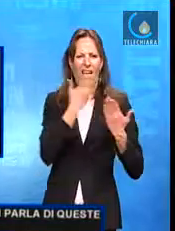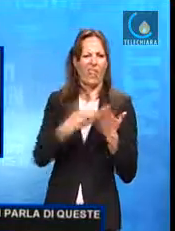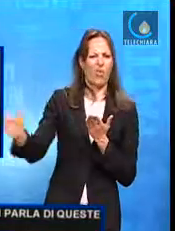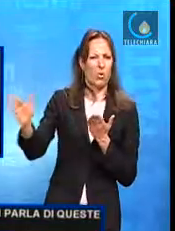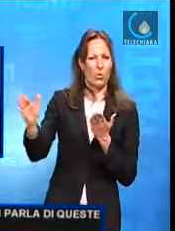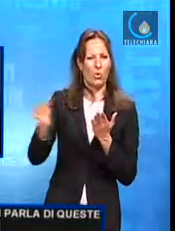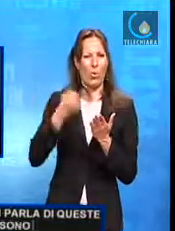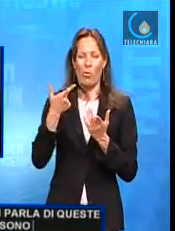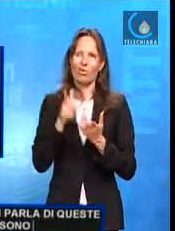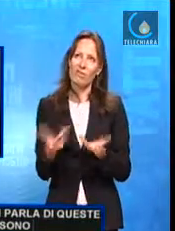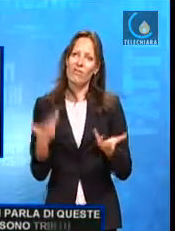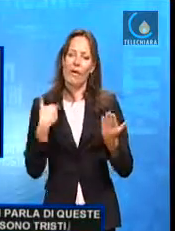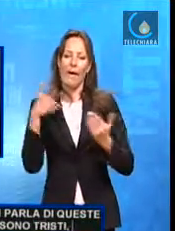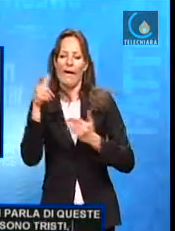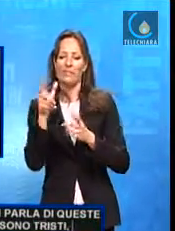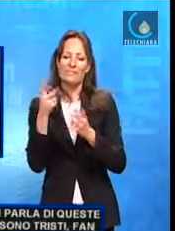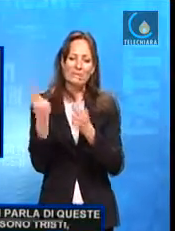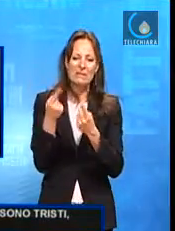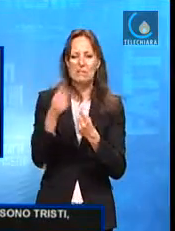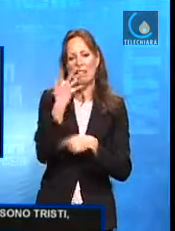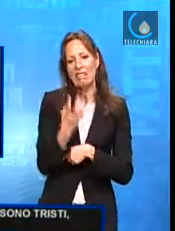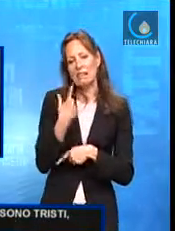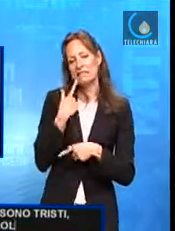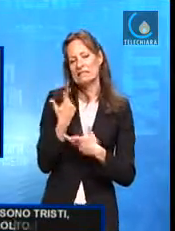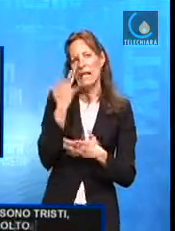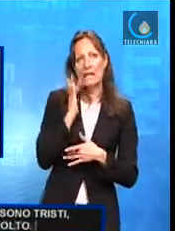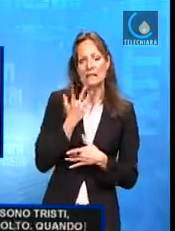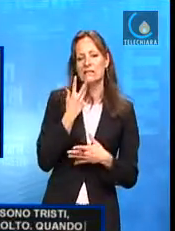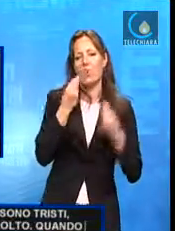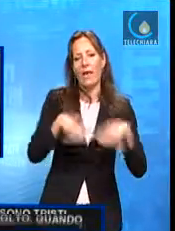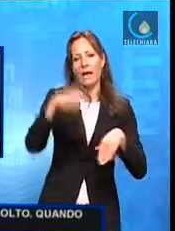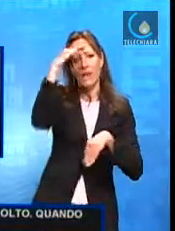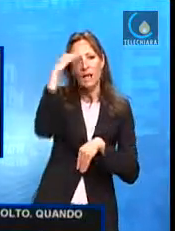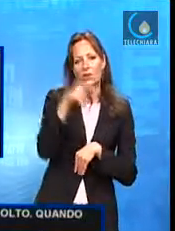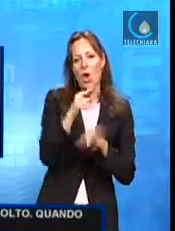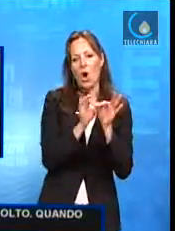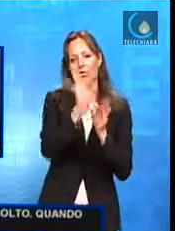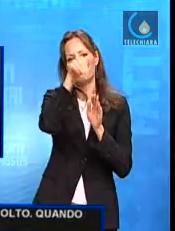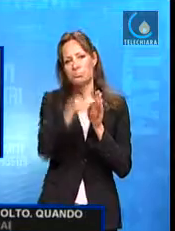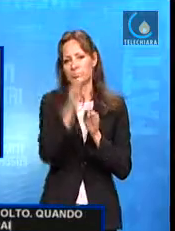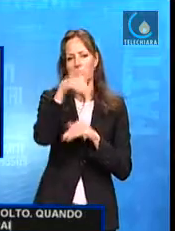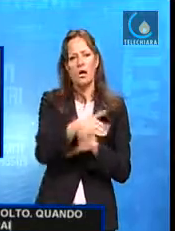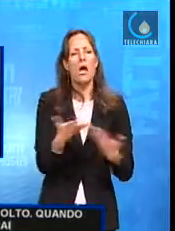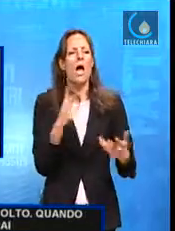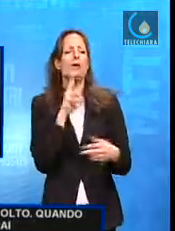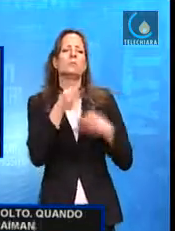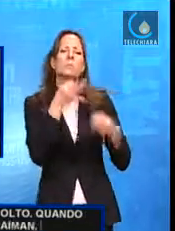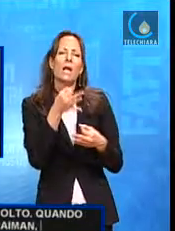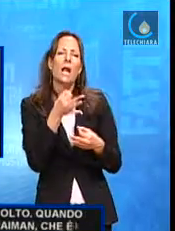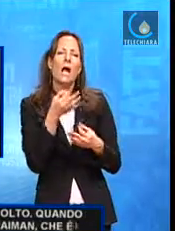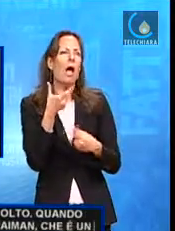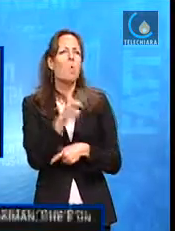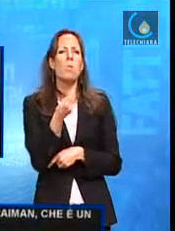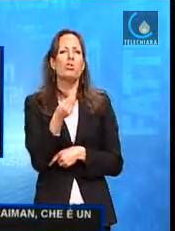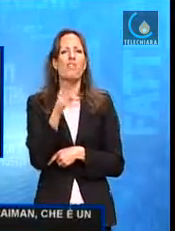ascolto. Noi ce lo siamo sentiti dire, ce lo sentiamo dire molto spesso. Quando gli diciamo, ma come mai Rain Man, che è un film dedicato all'autismo,